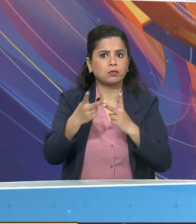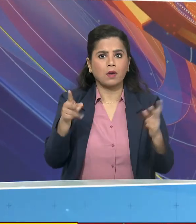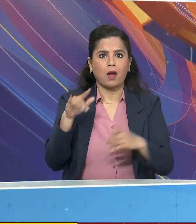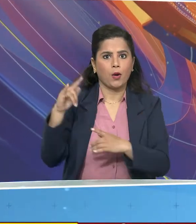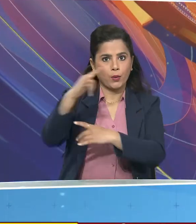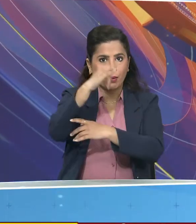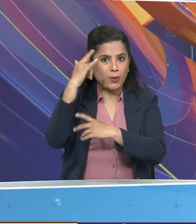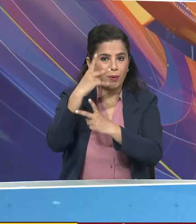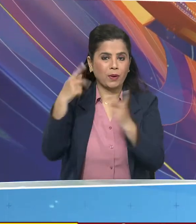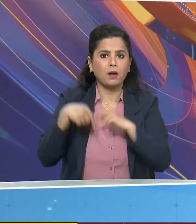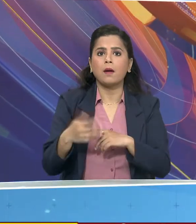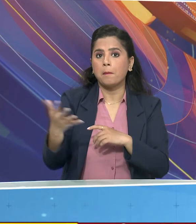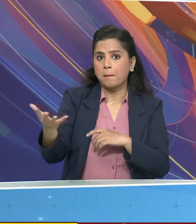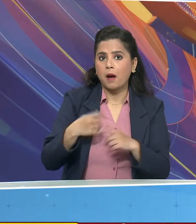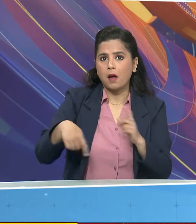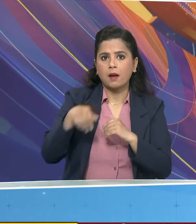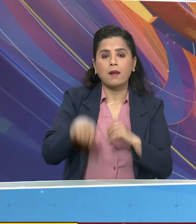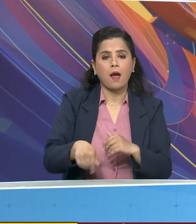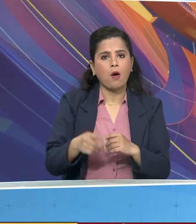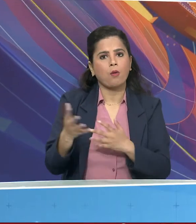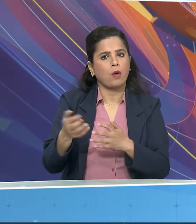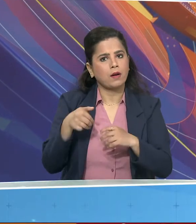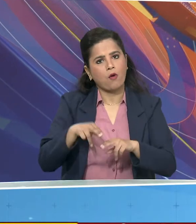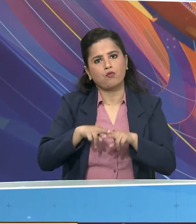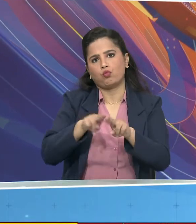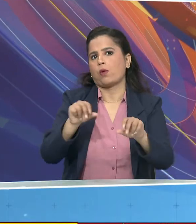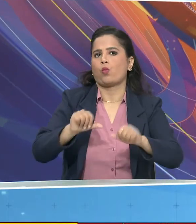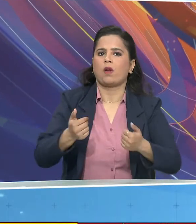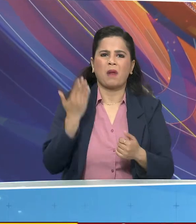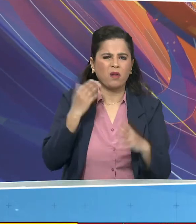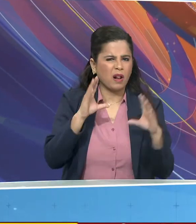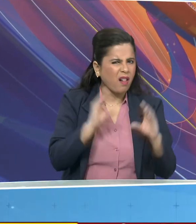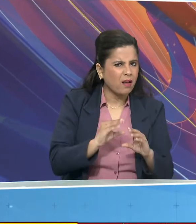लेकर ये कमी अब पूरी कर ली जाएगी